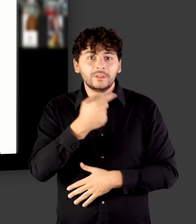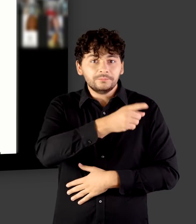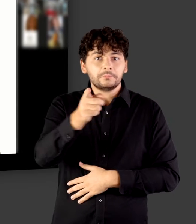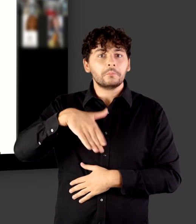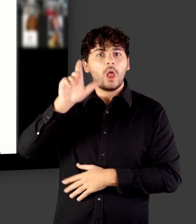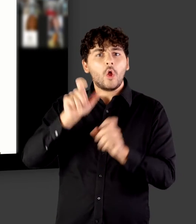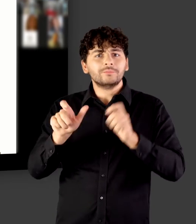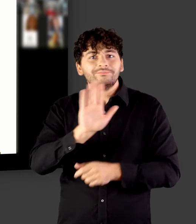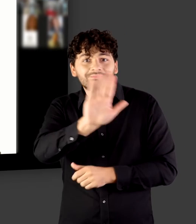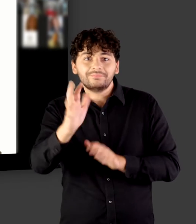Zitationsraten.